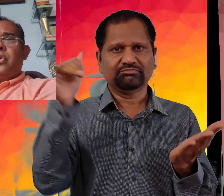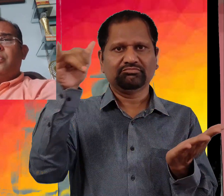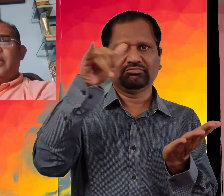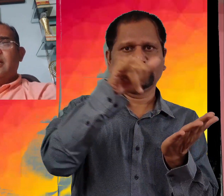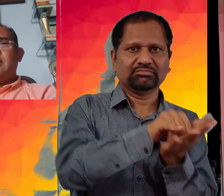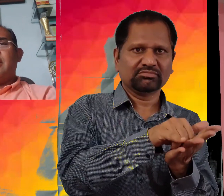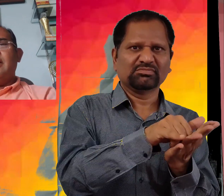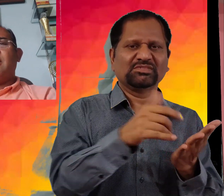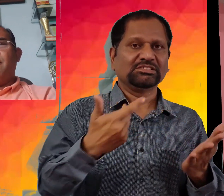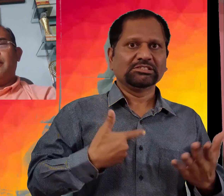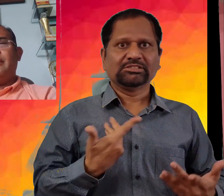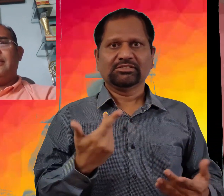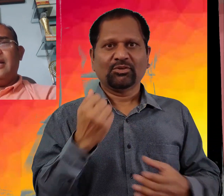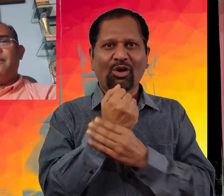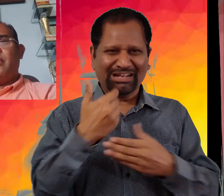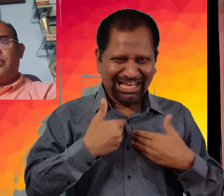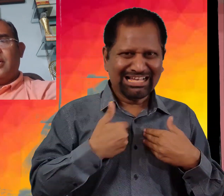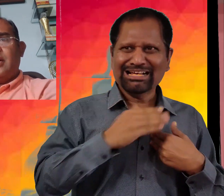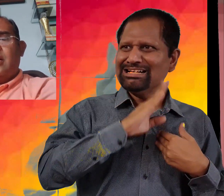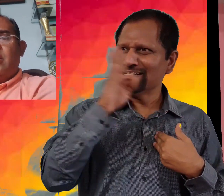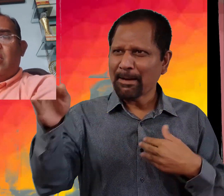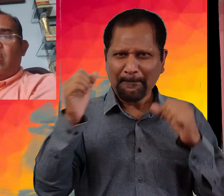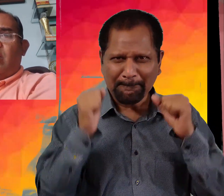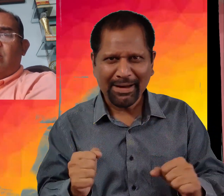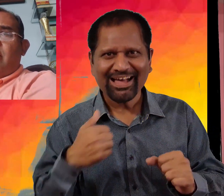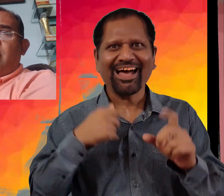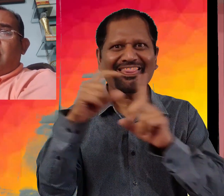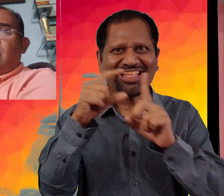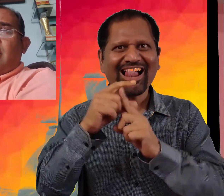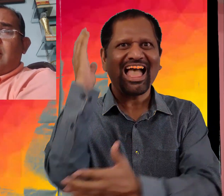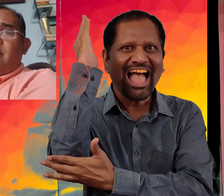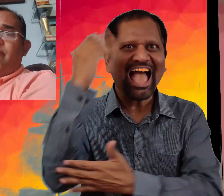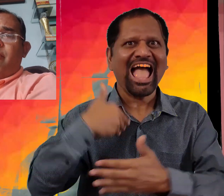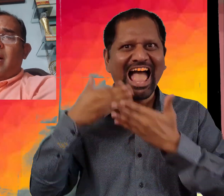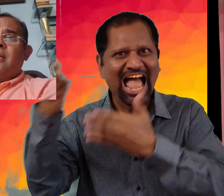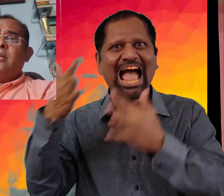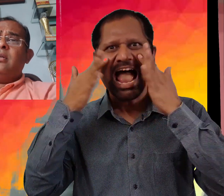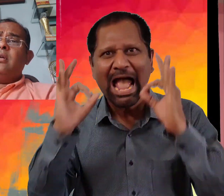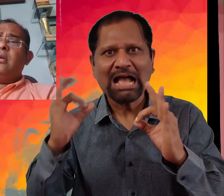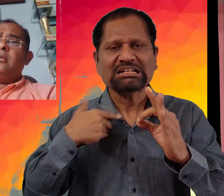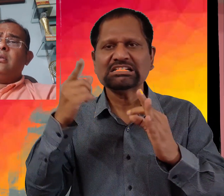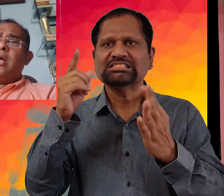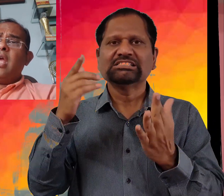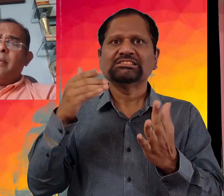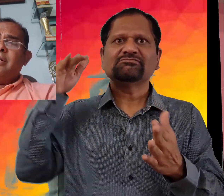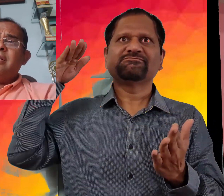کیونکہ انہیں صحیح سمیں پر ڈیلی پہنچنا تھا اور ویمان